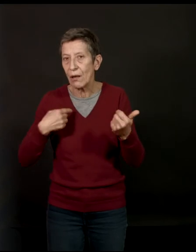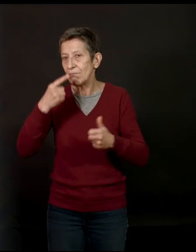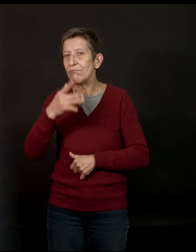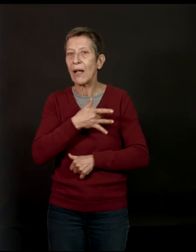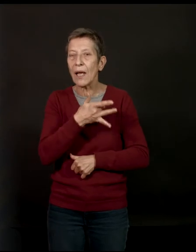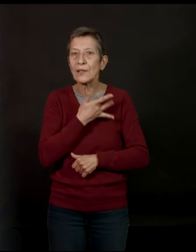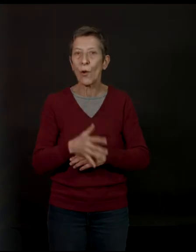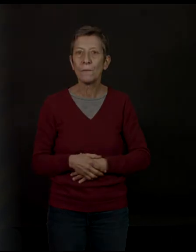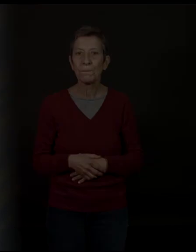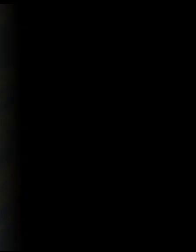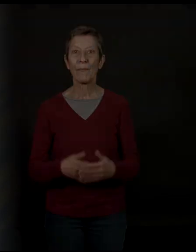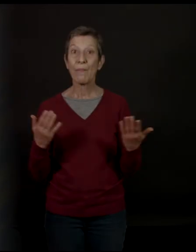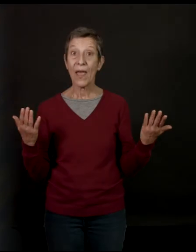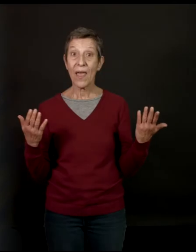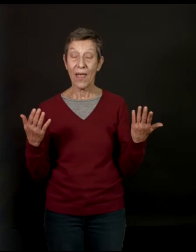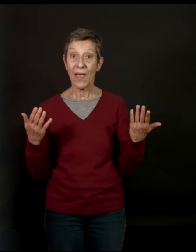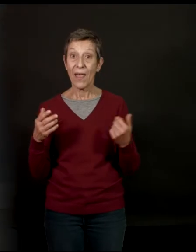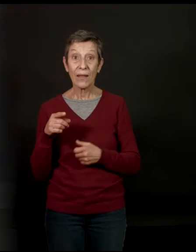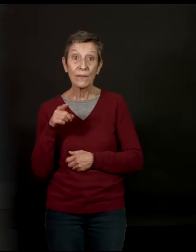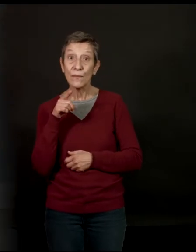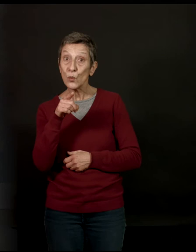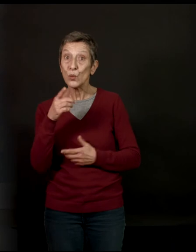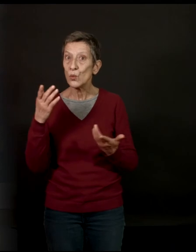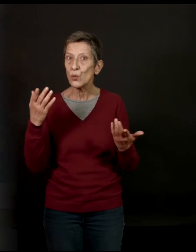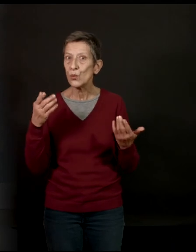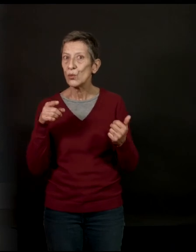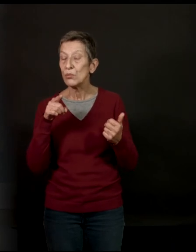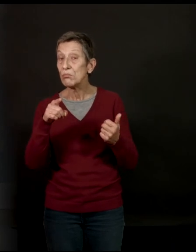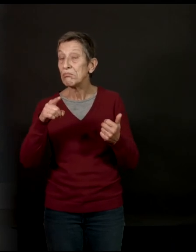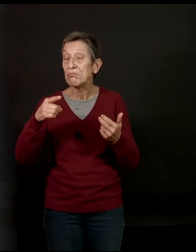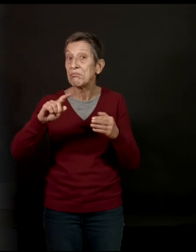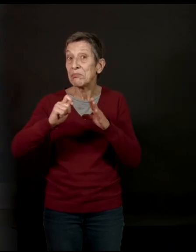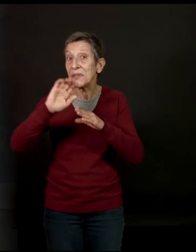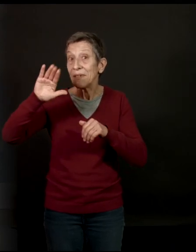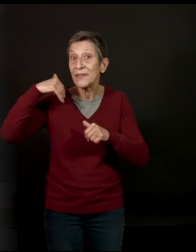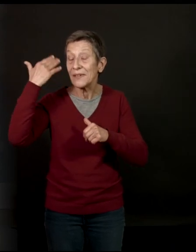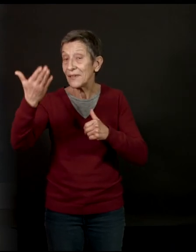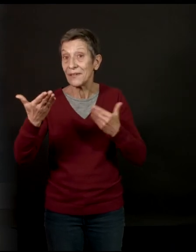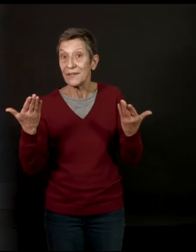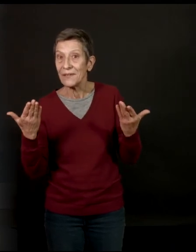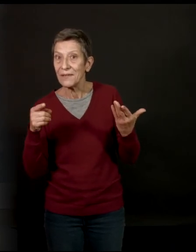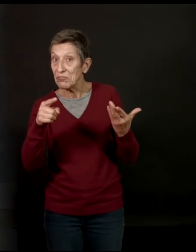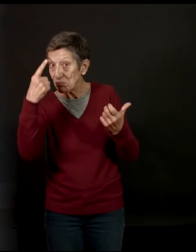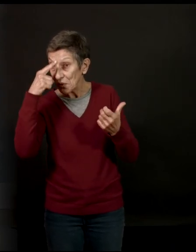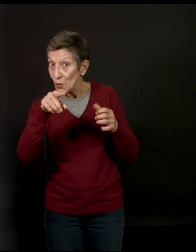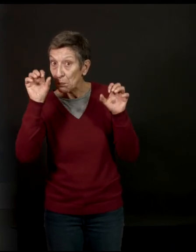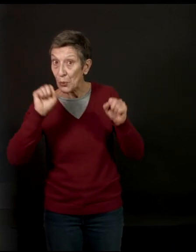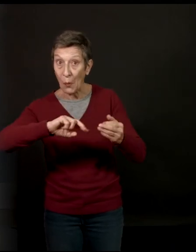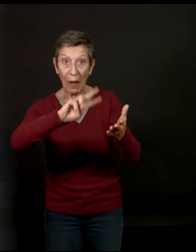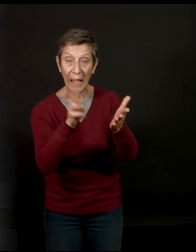intéressant, effectivement. Et vous, est-ce que vous pensez que vous pourriez, un jour, vous décrocher complètement du réel